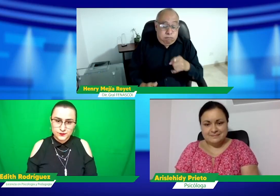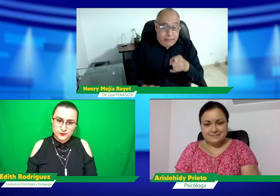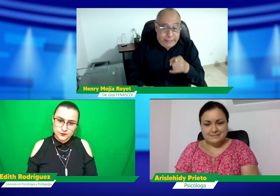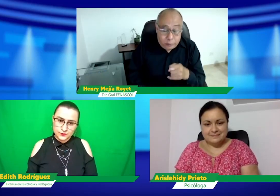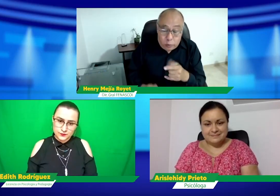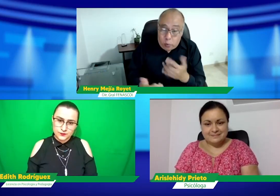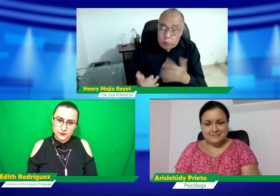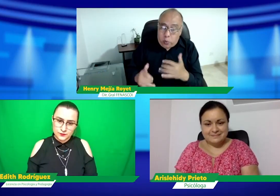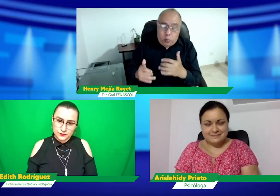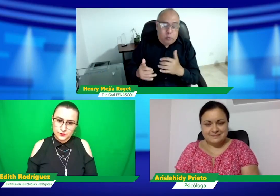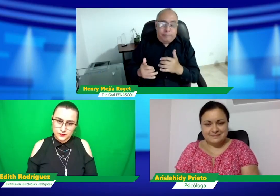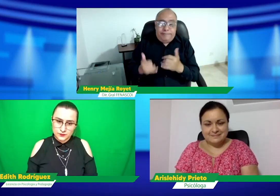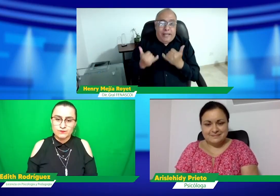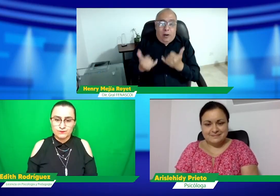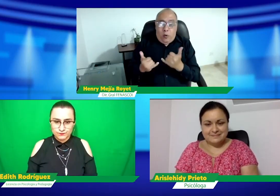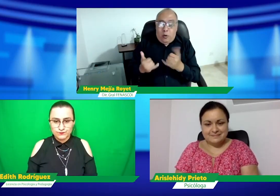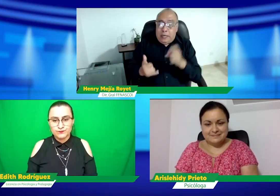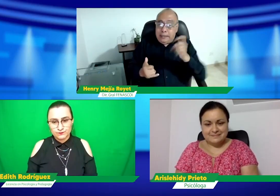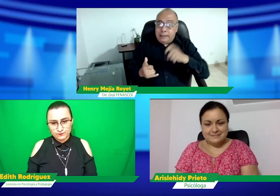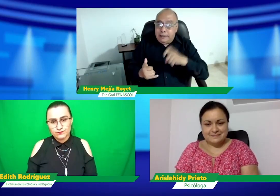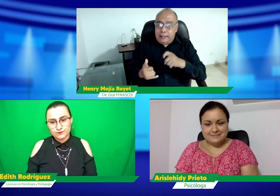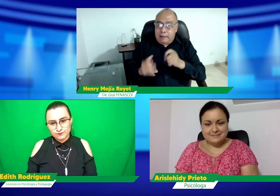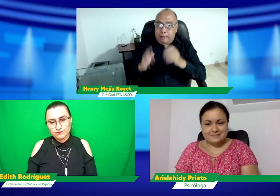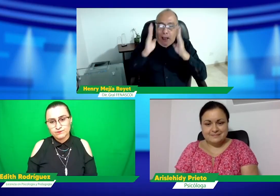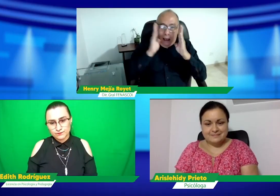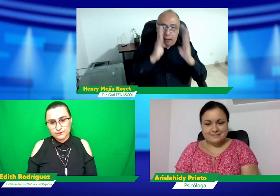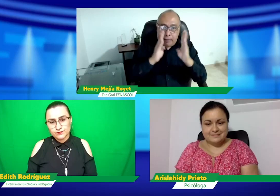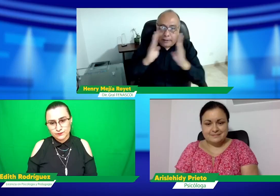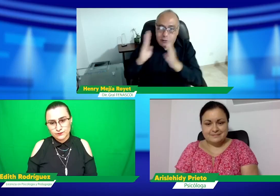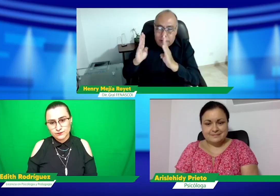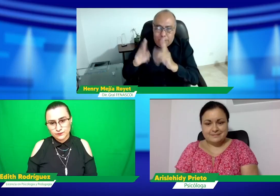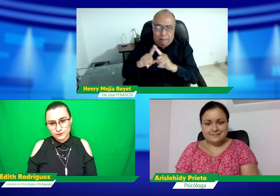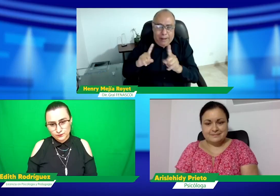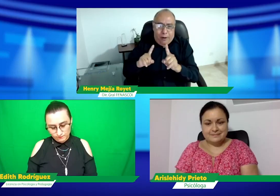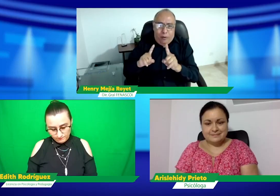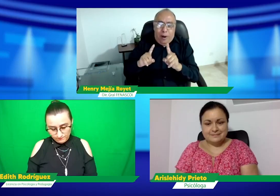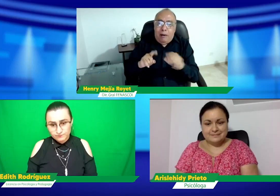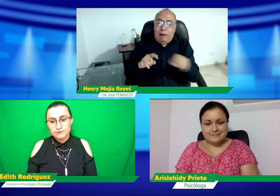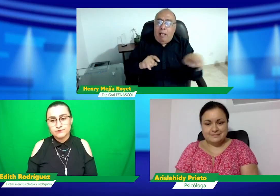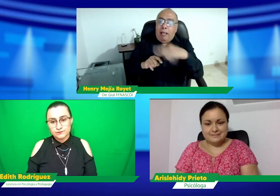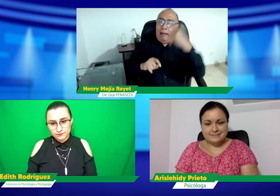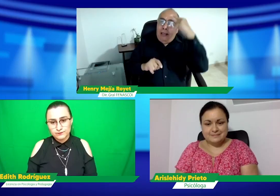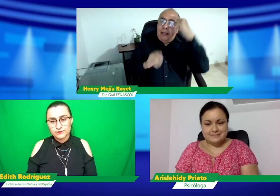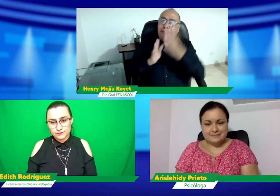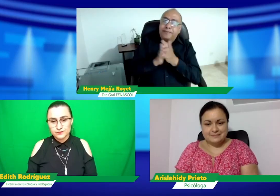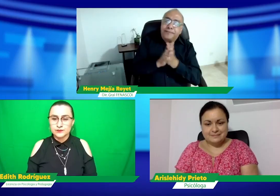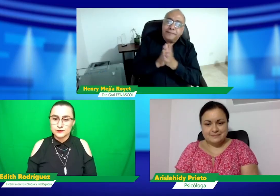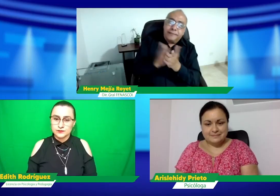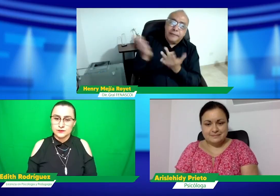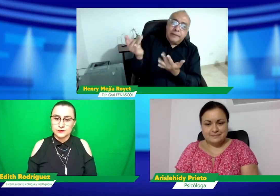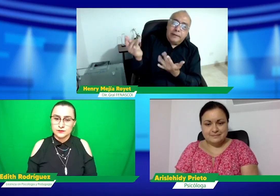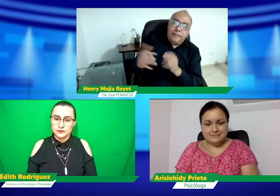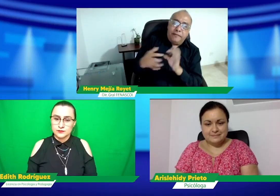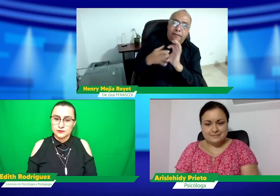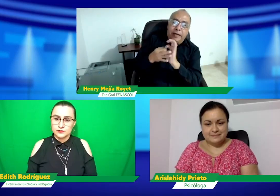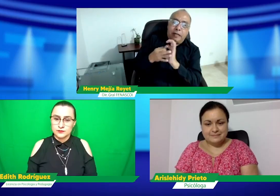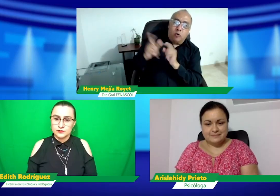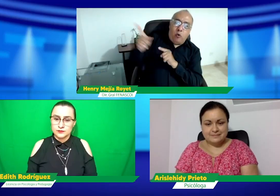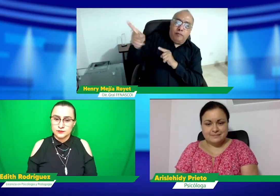Sí, así es. La verdad es que es un tema que requiere ser atendido desde múltiples